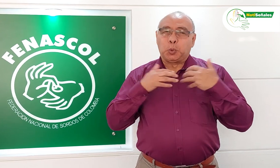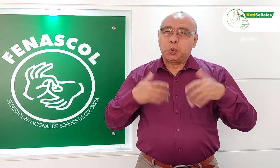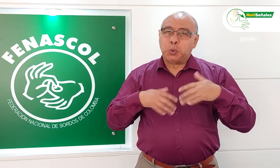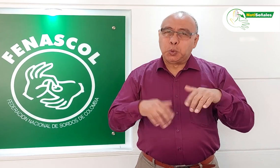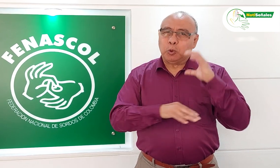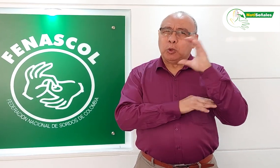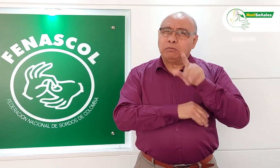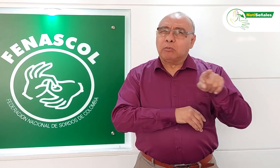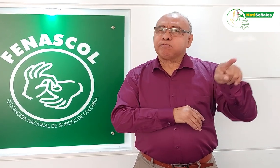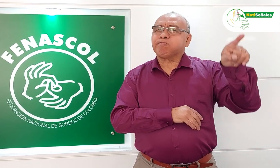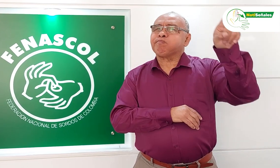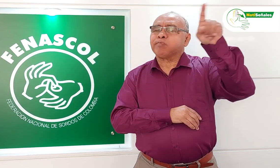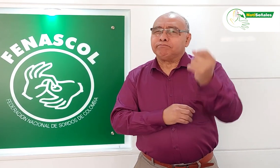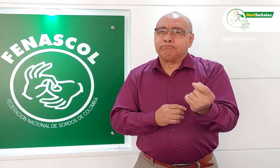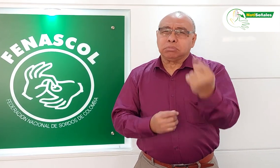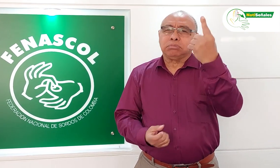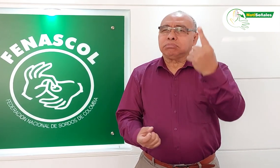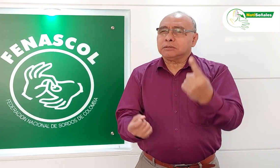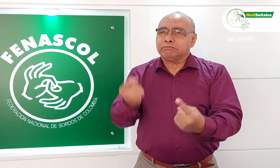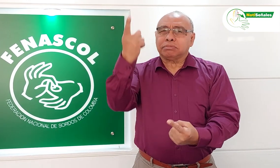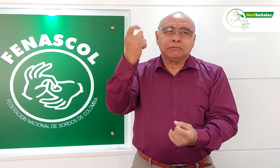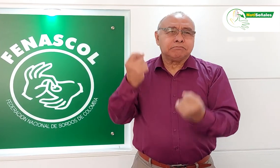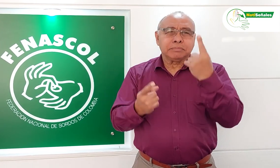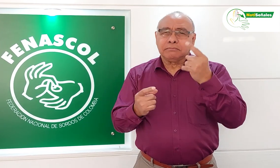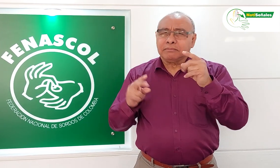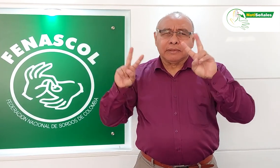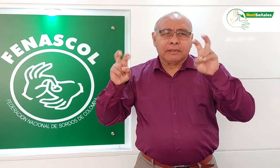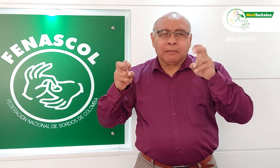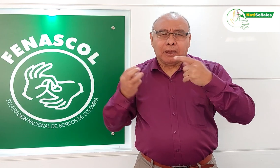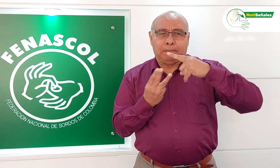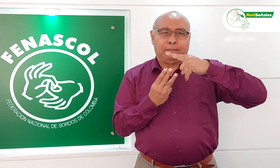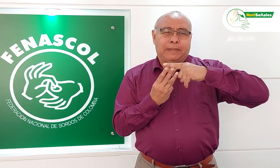Les contamos que han sido muchas las situaciones que han surgido en torno a la licencia de conducción.